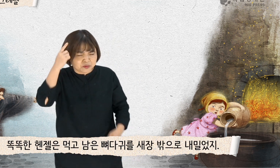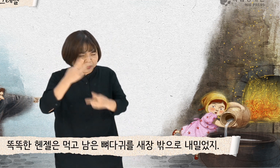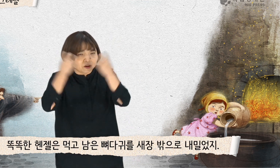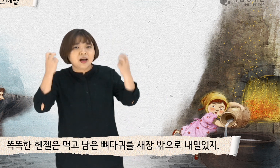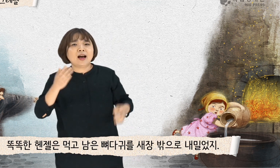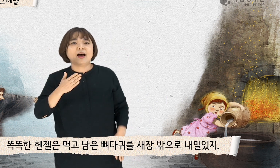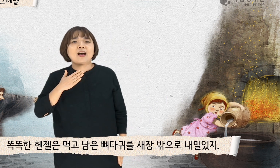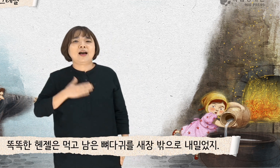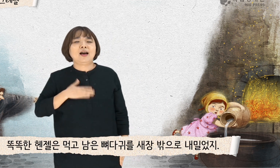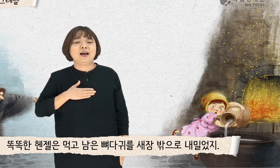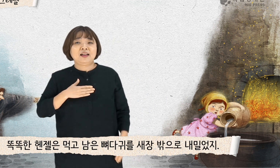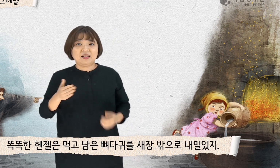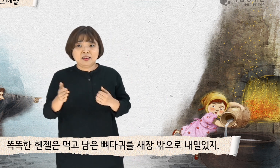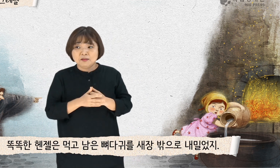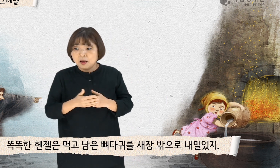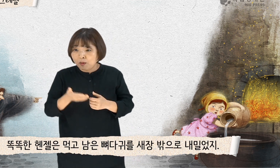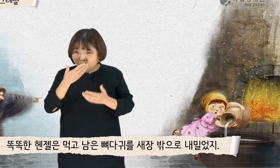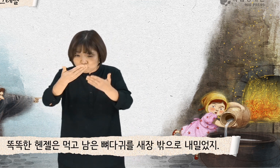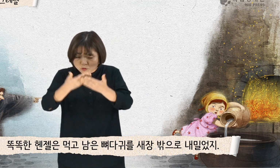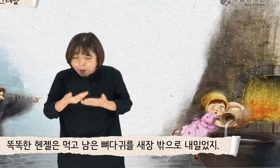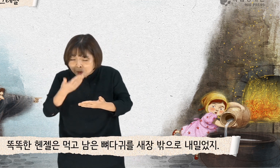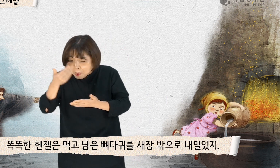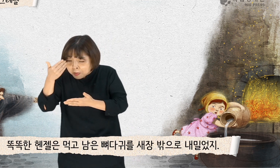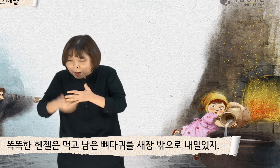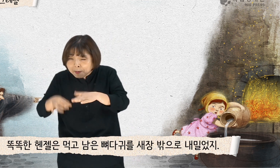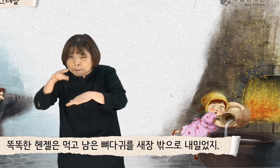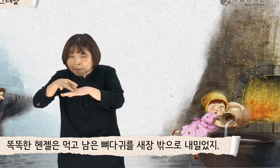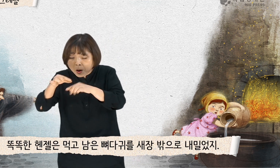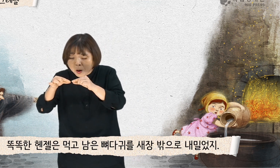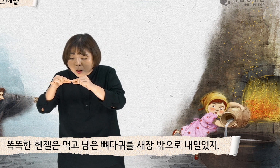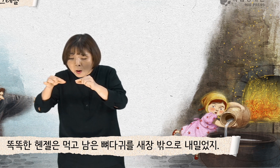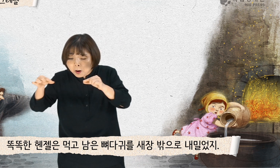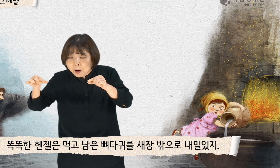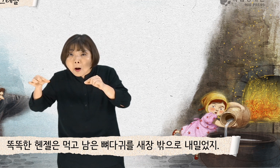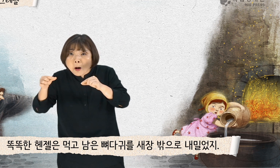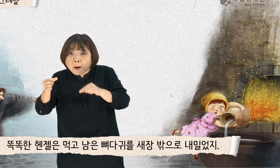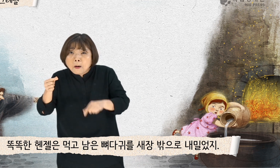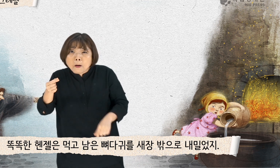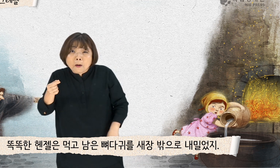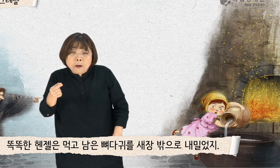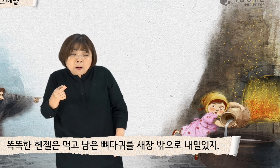똑똑한 핸젤은 먹고 남은 뼈다귀를 세 장 밖으로 내밀었지.